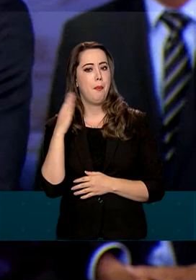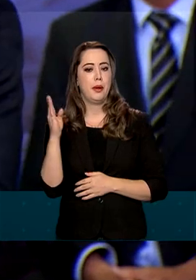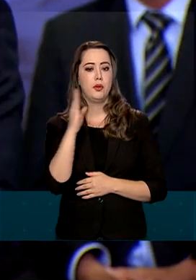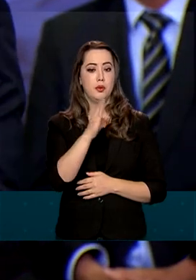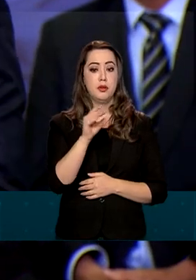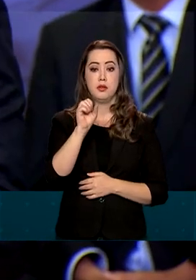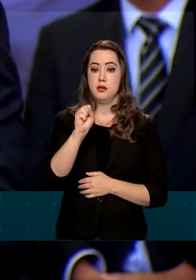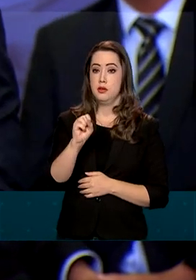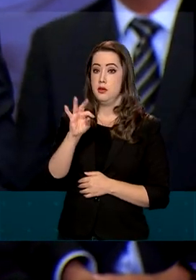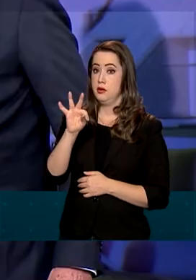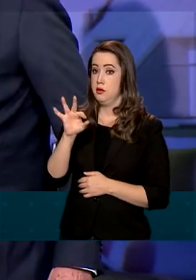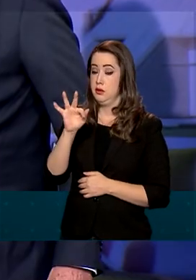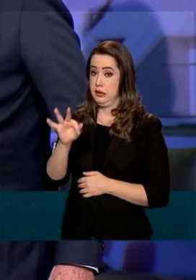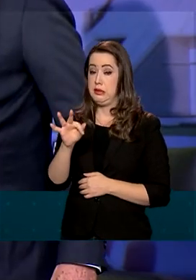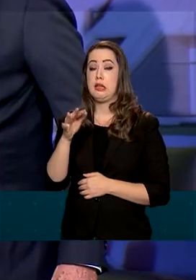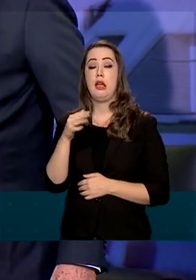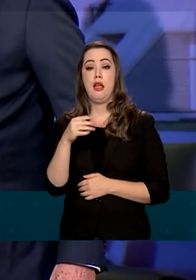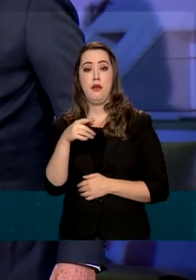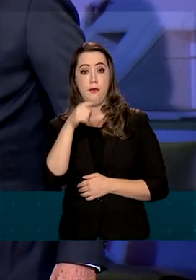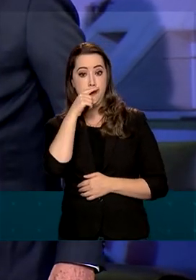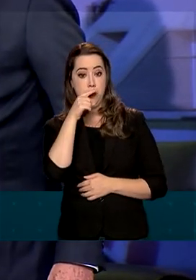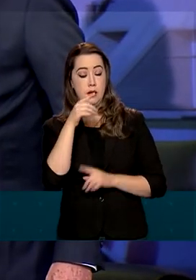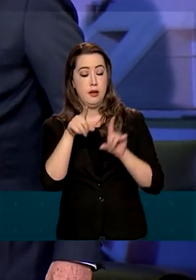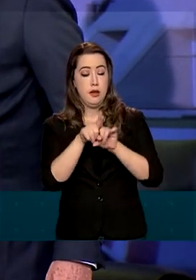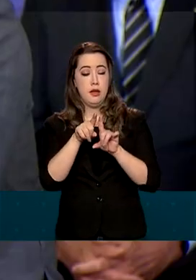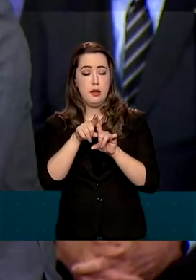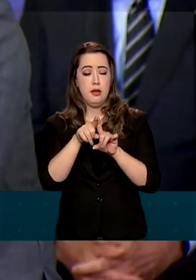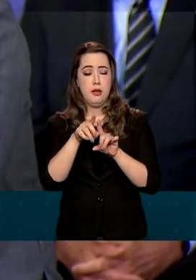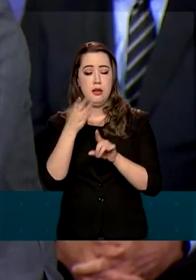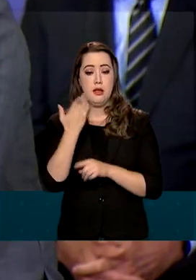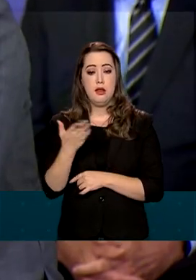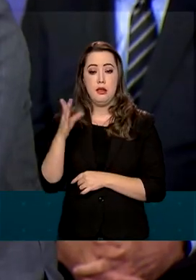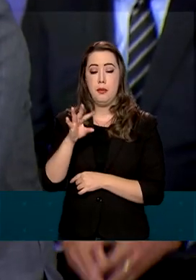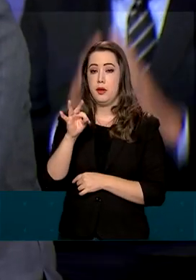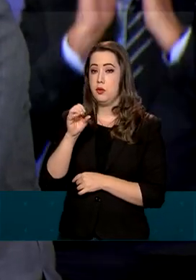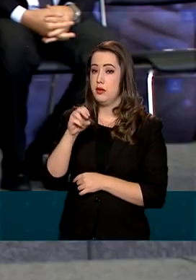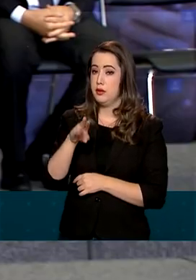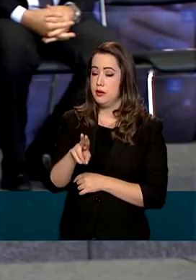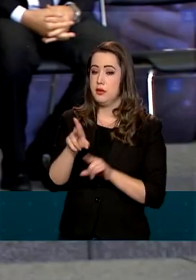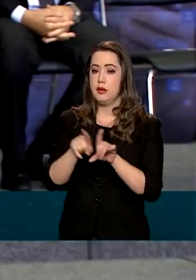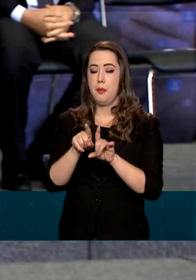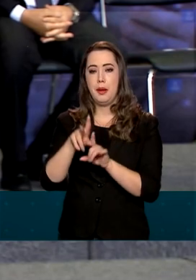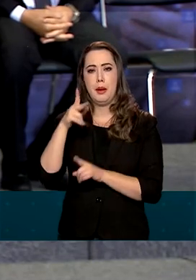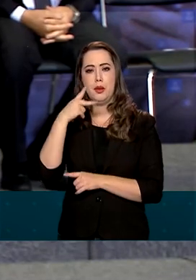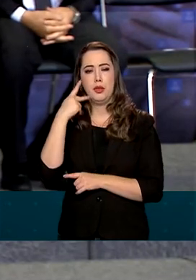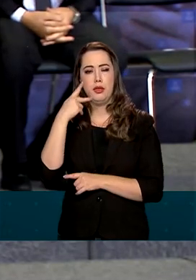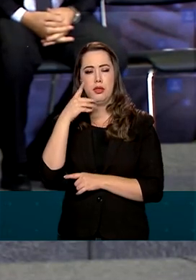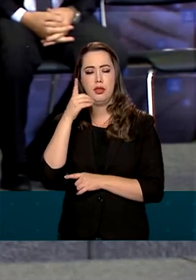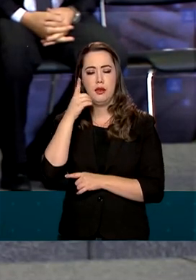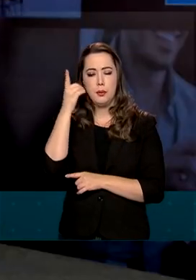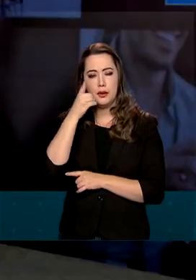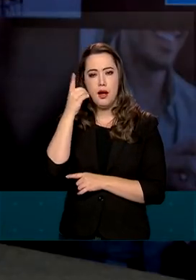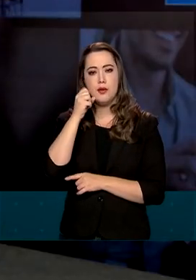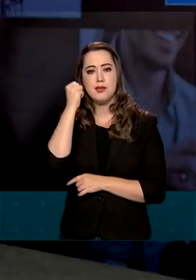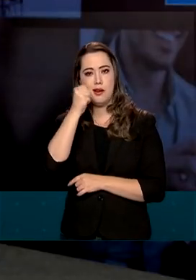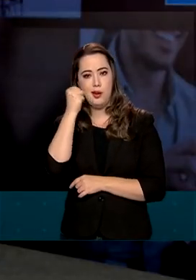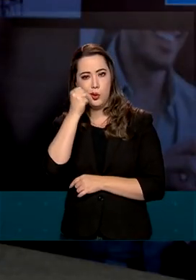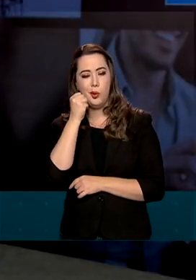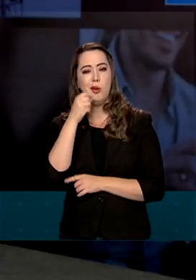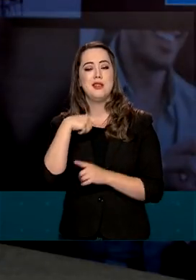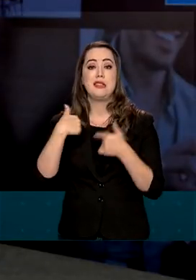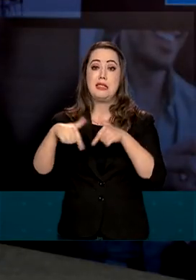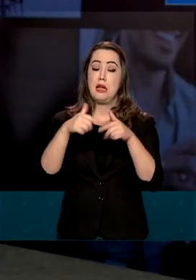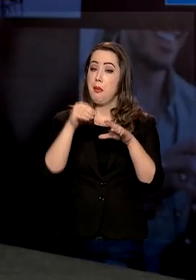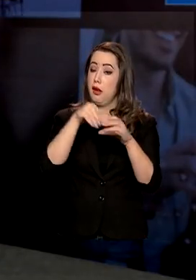do Supremo Tribunal Federal e do Tribunal de Contas da União, além de parlamentares, ministros e servidores. A escolha dos